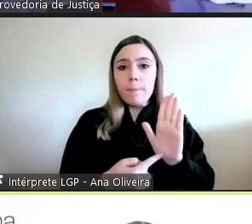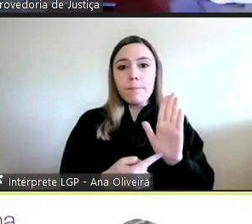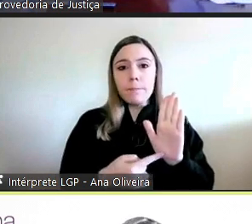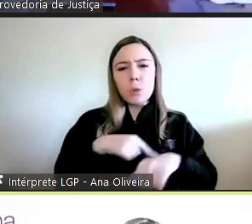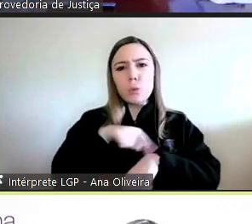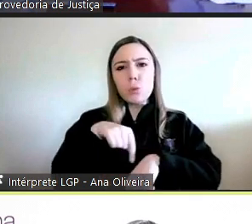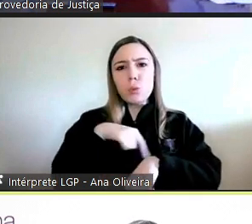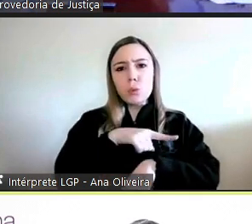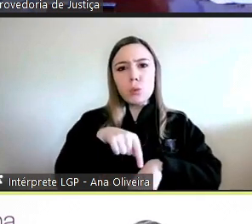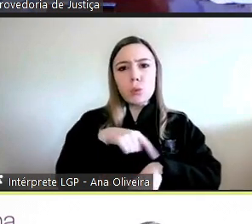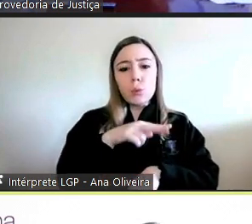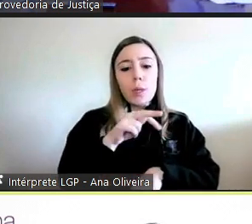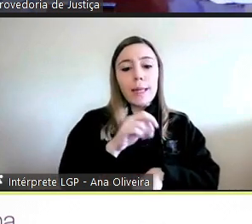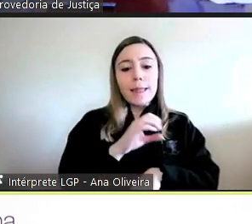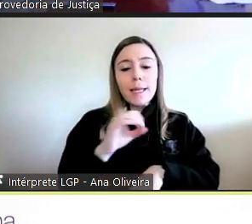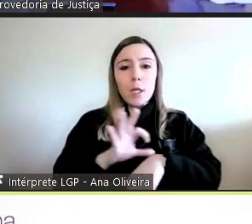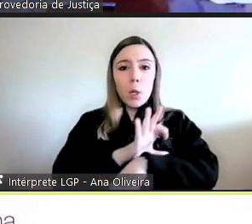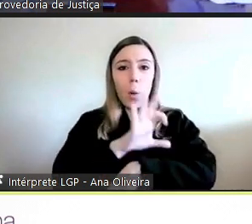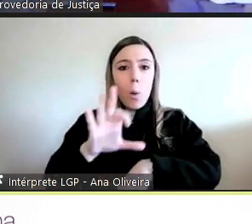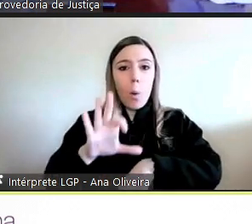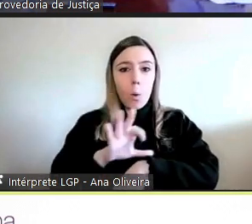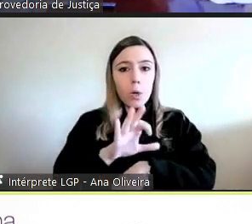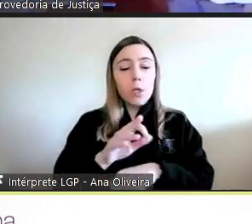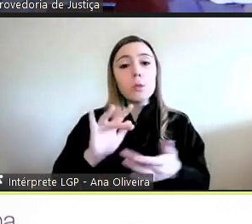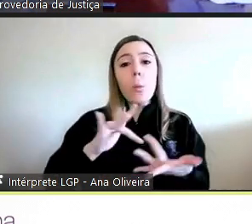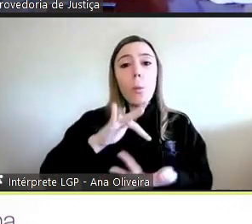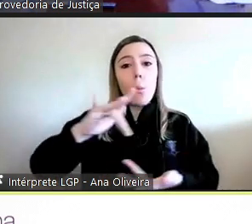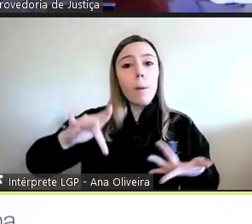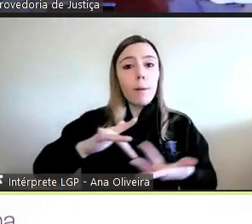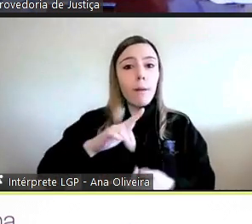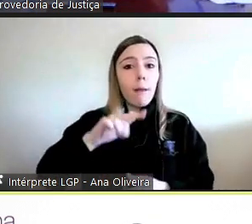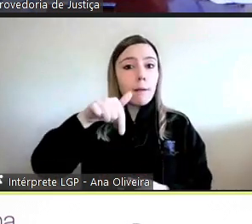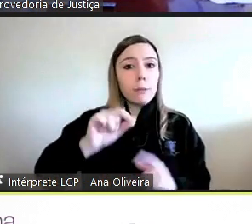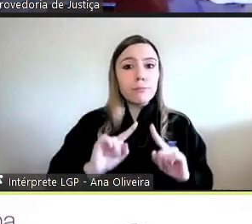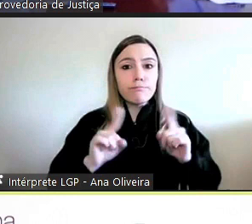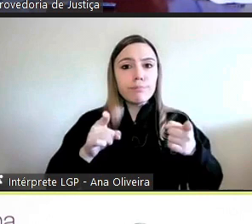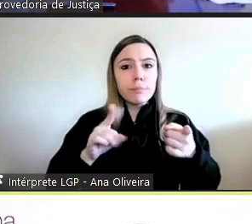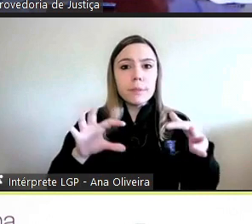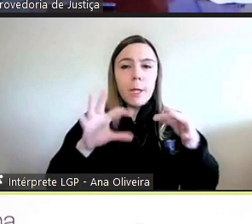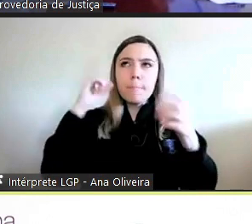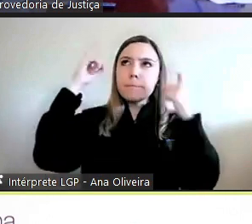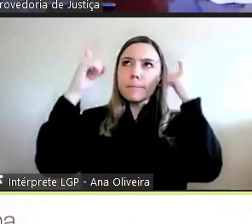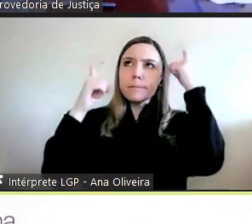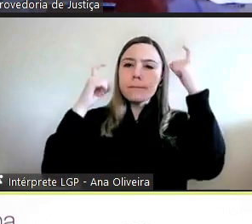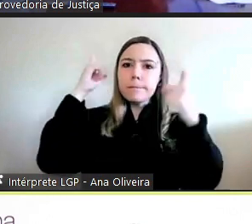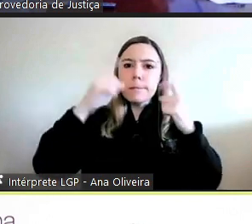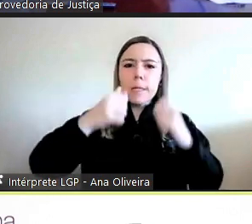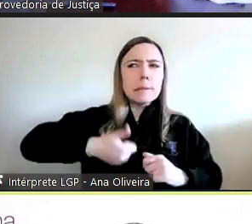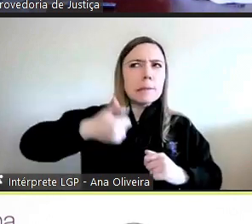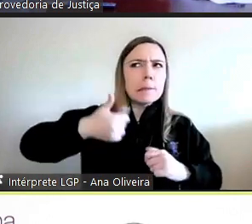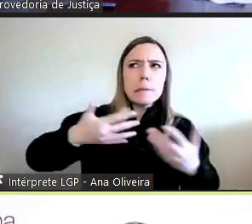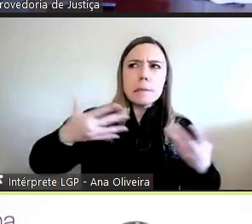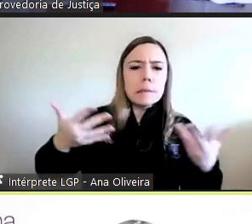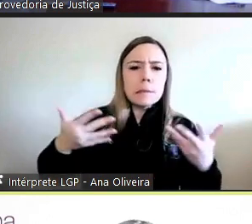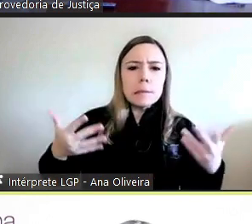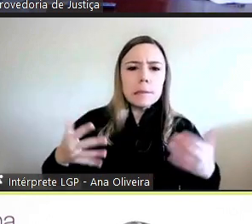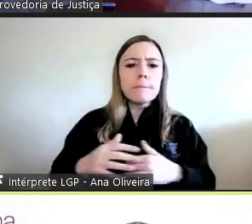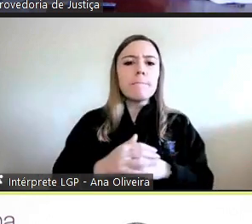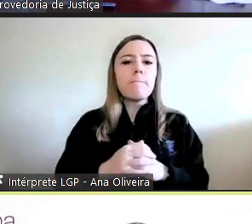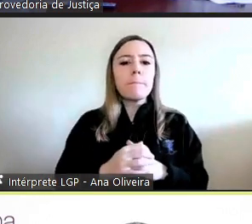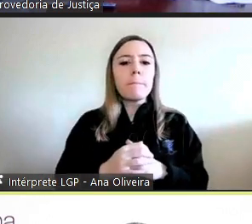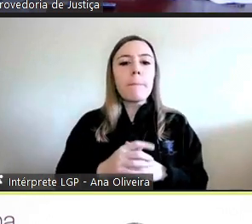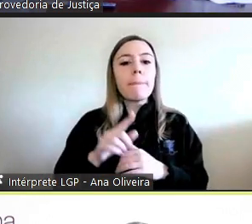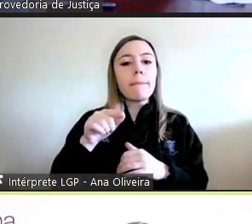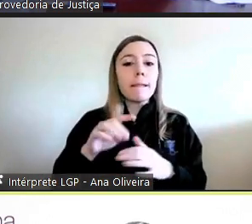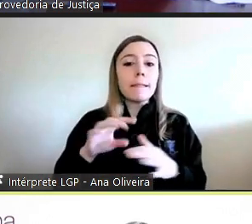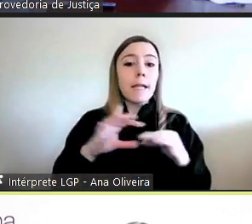duração de 30 horas síncronas. Este webinar inicial de reflexão sobre as prioridades da Instituição Nacional de Direitos Humanos, que é a